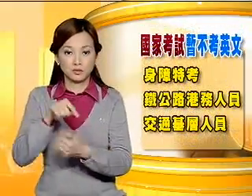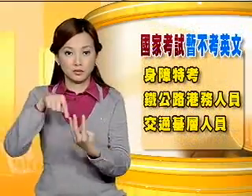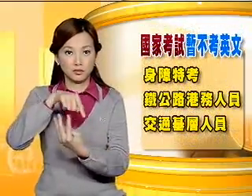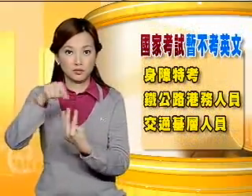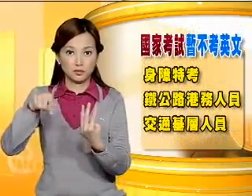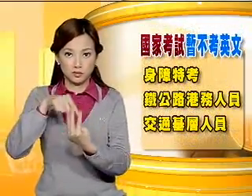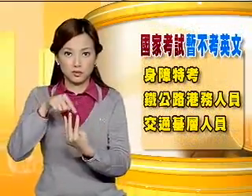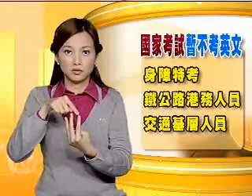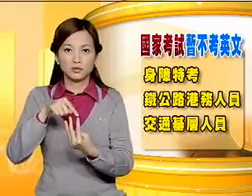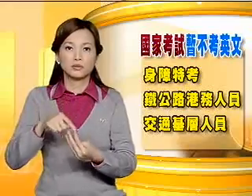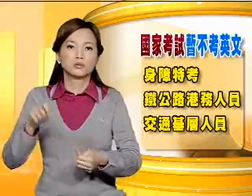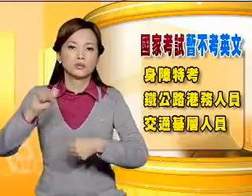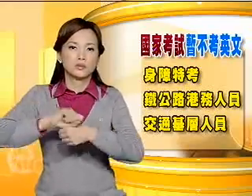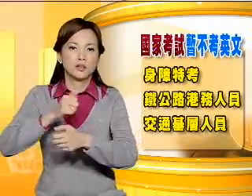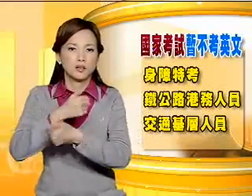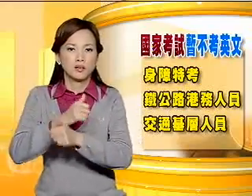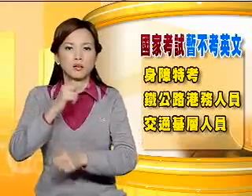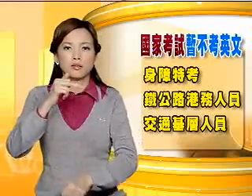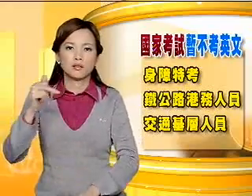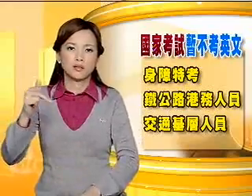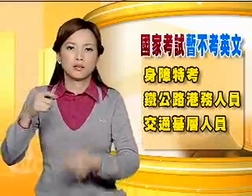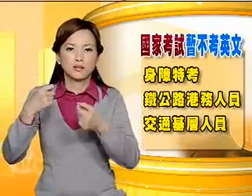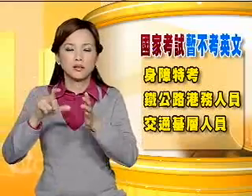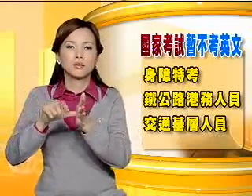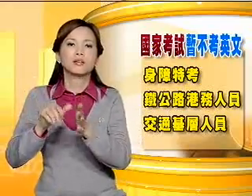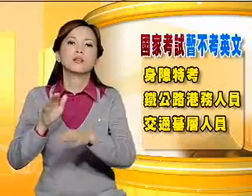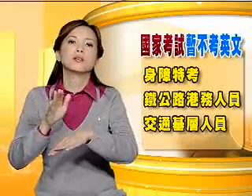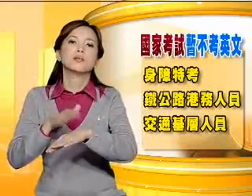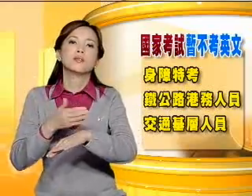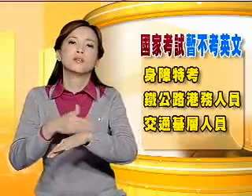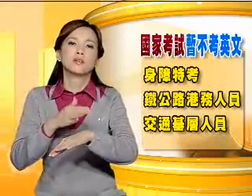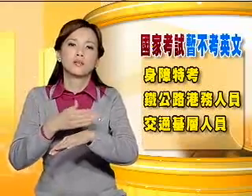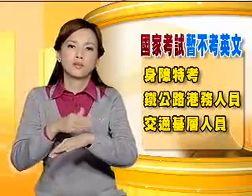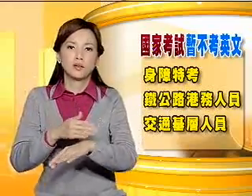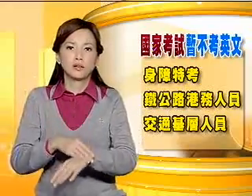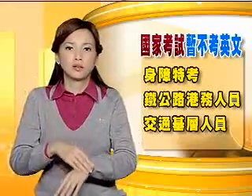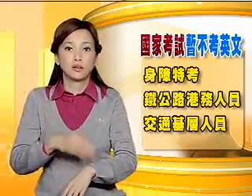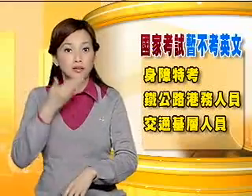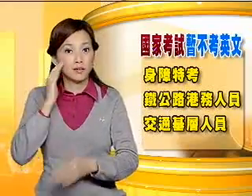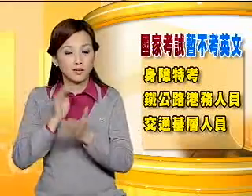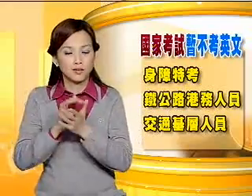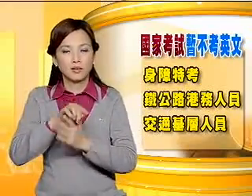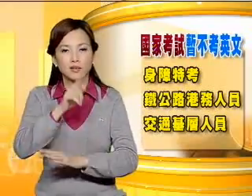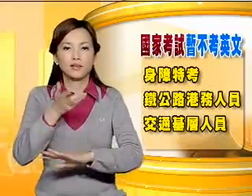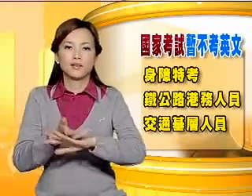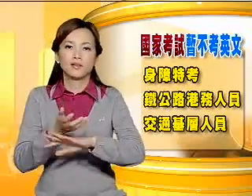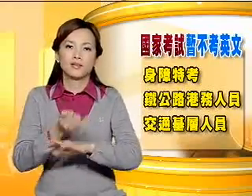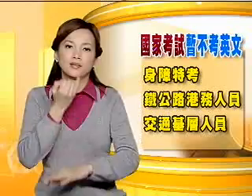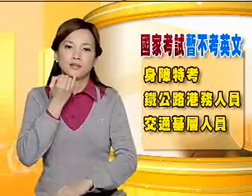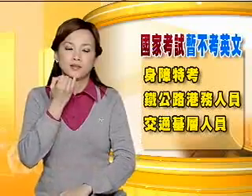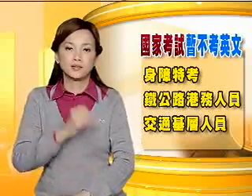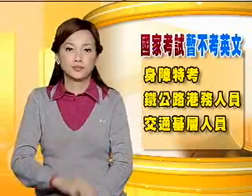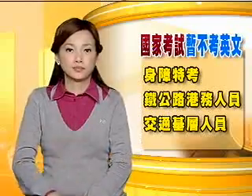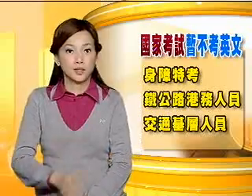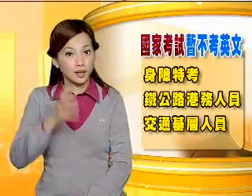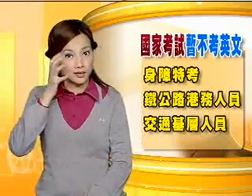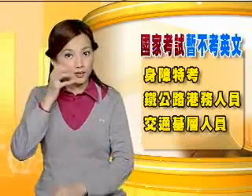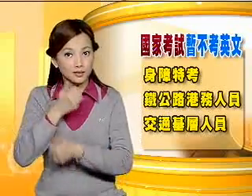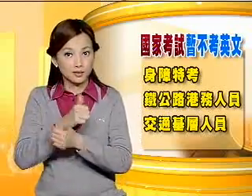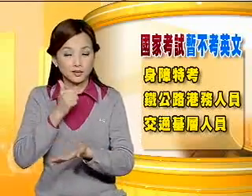形所以暂时不会加考英文看到这里听障朋友们的压力会小一点而虽然想要